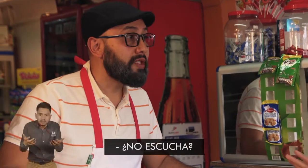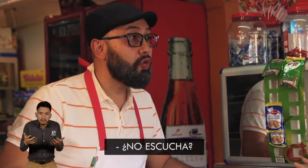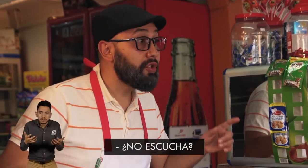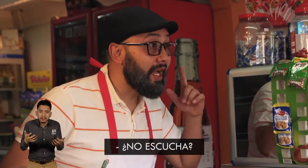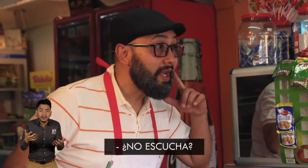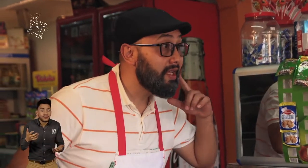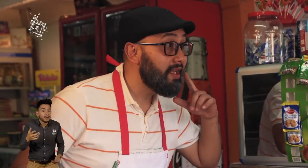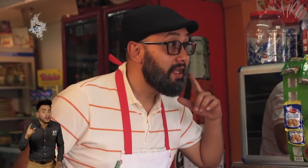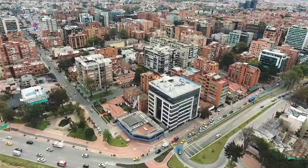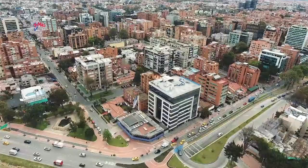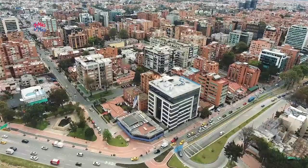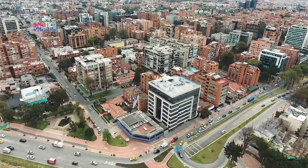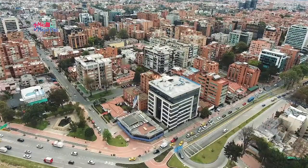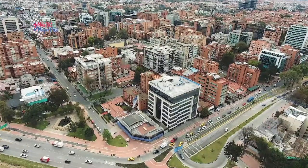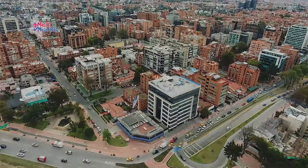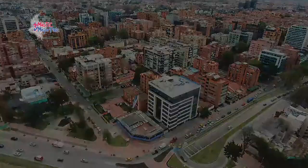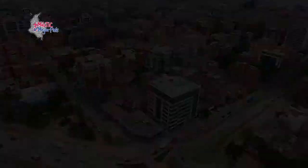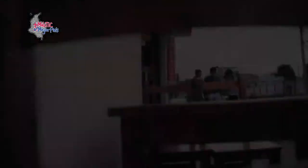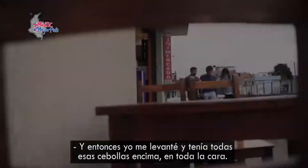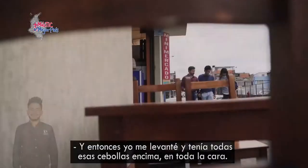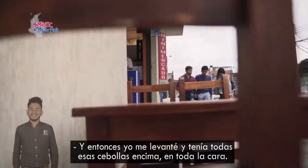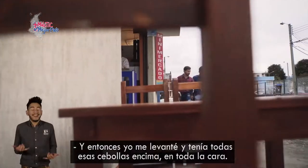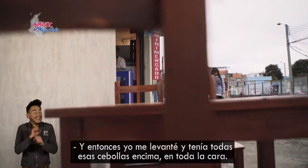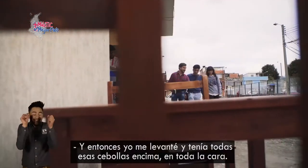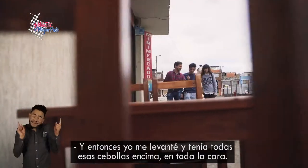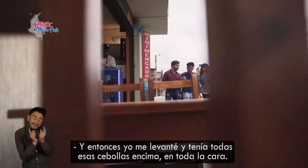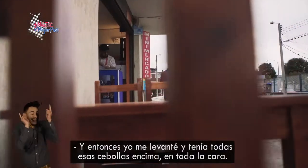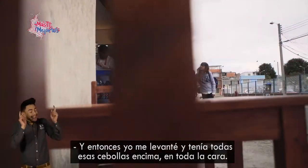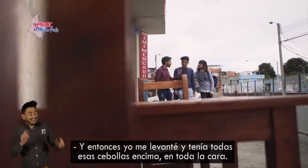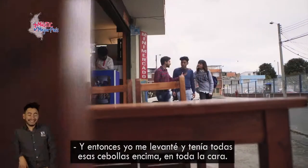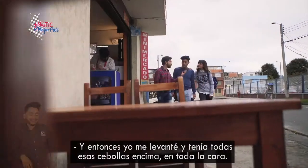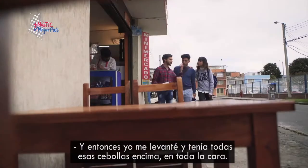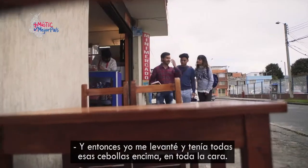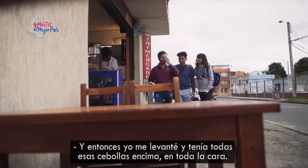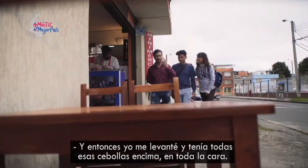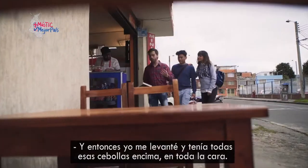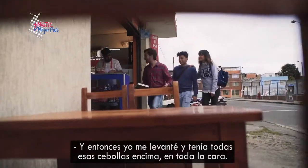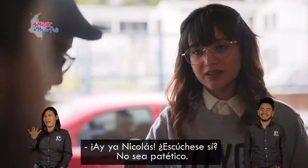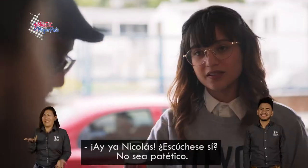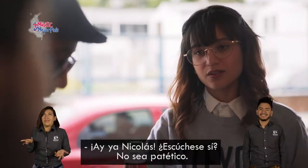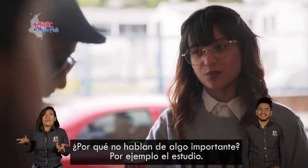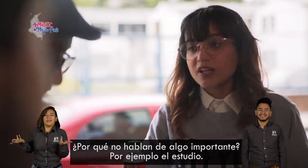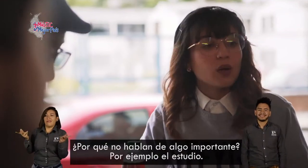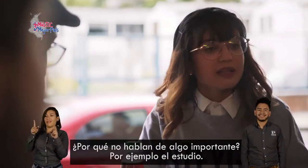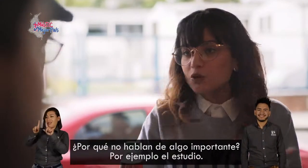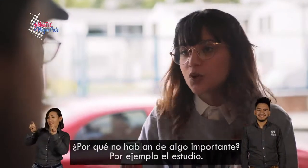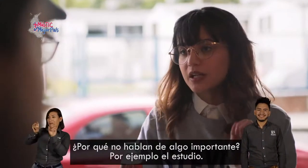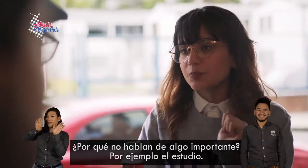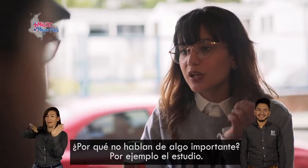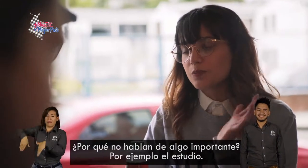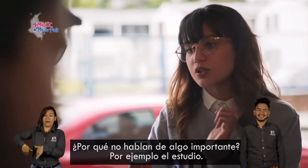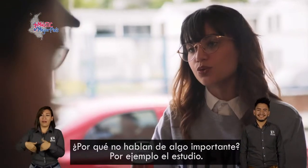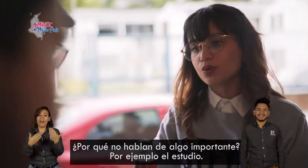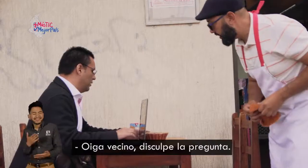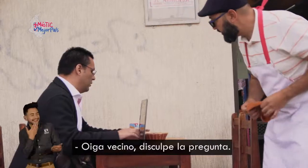¿No escucha? Son 10 capítulos en los cuales, alrededor de un espacio como es una tienda de barrio, los personajes de la